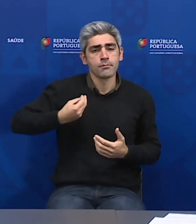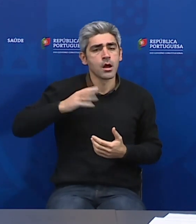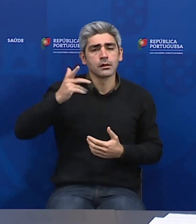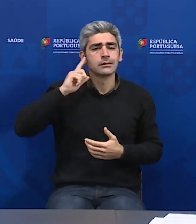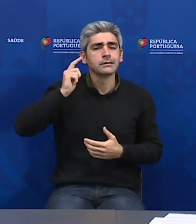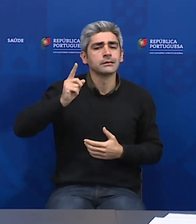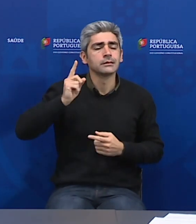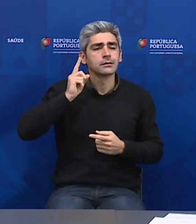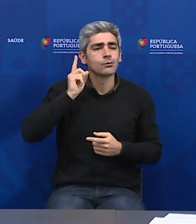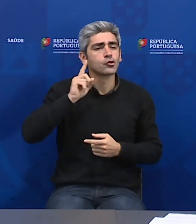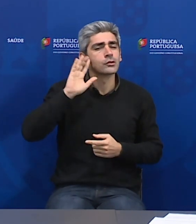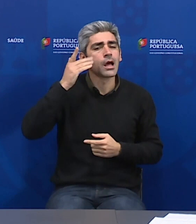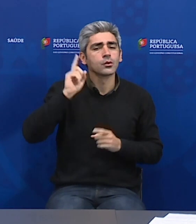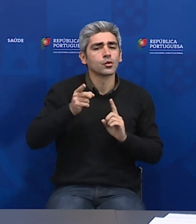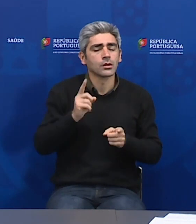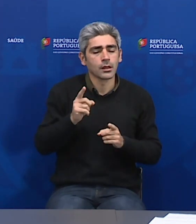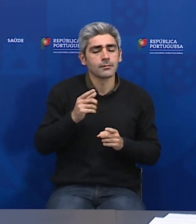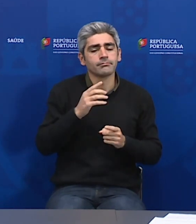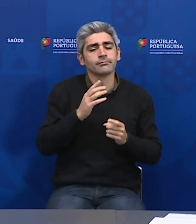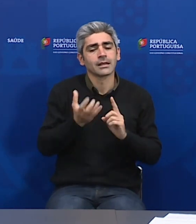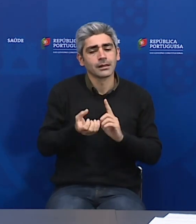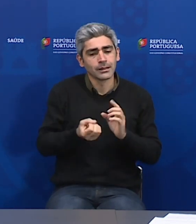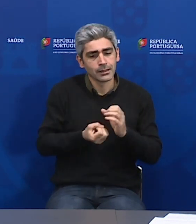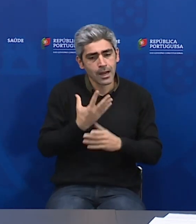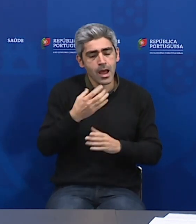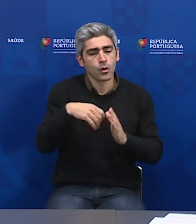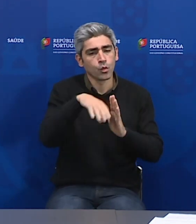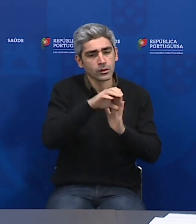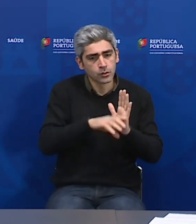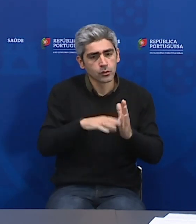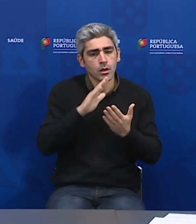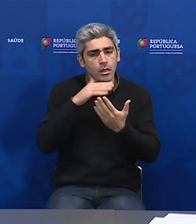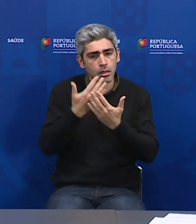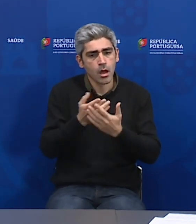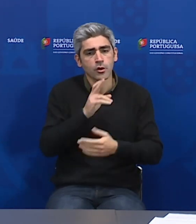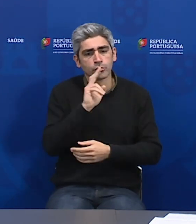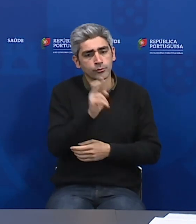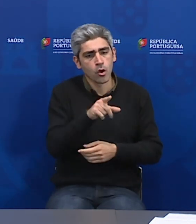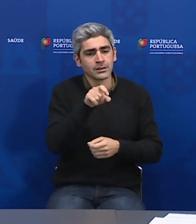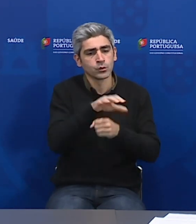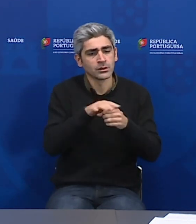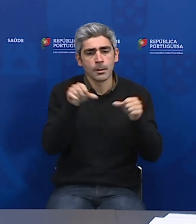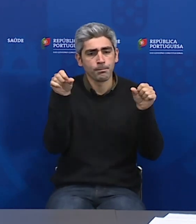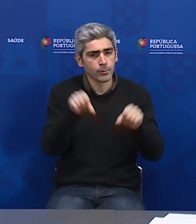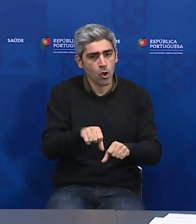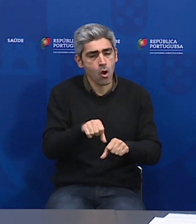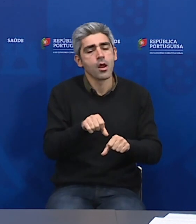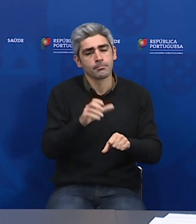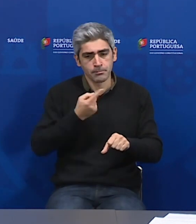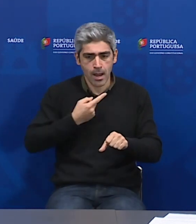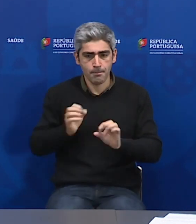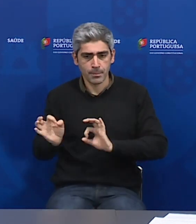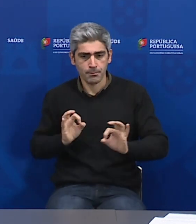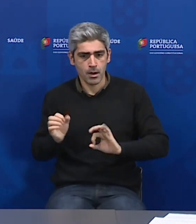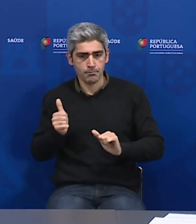é, de facto, em criar condições para responder aos piores cenários. E é por isso que